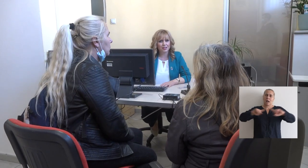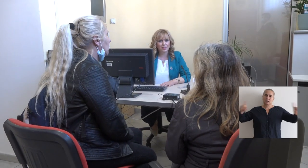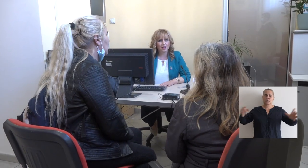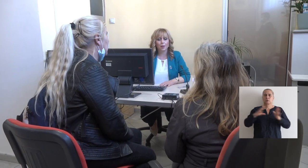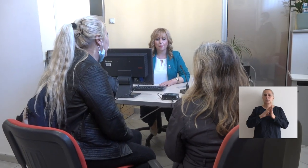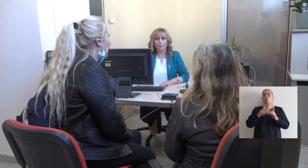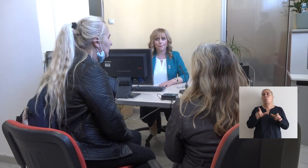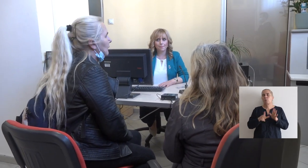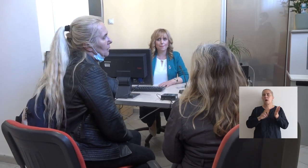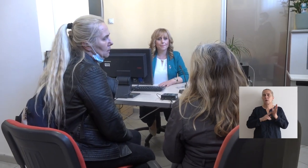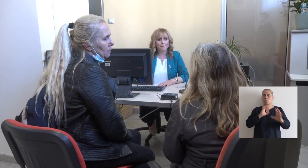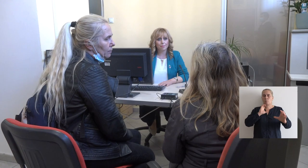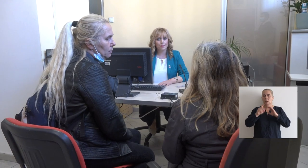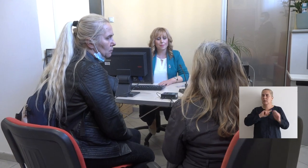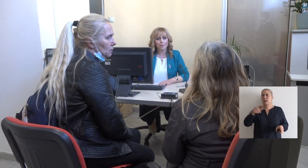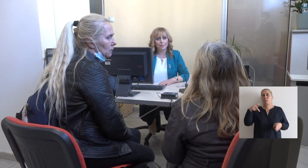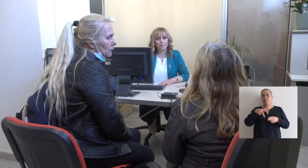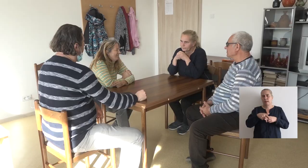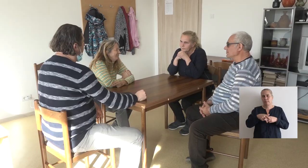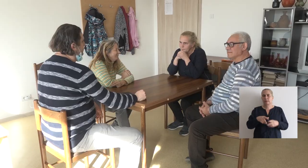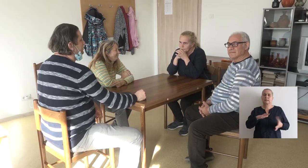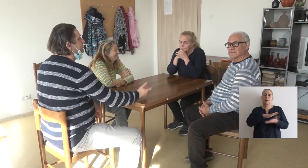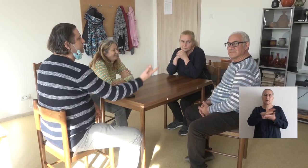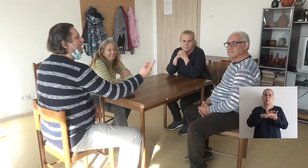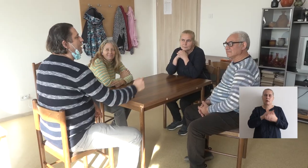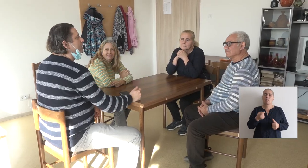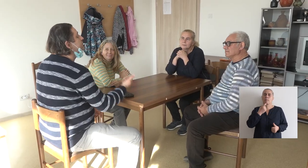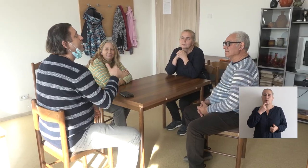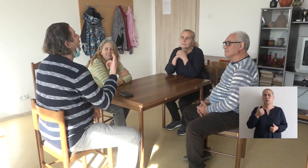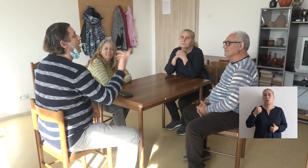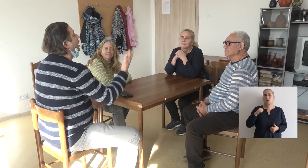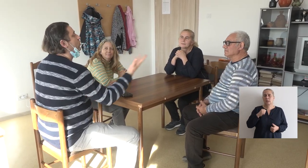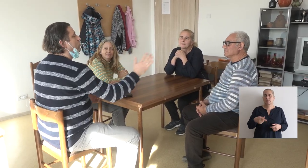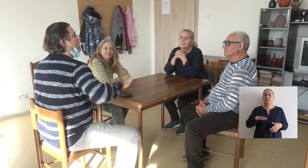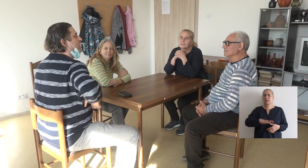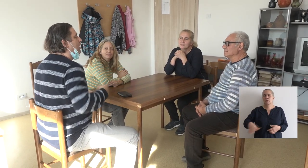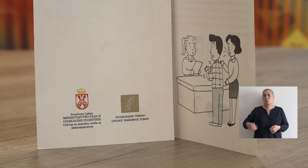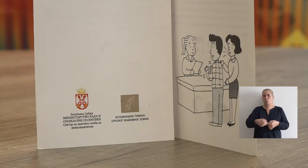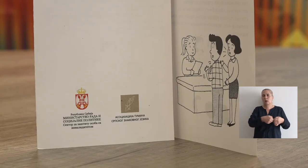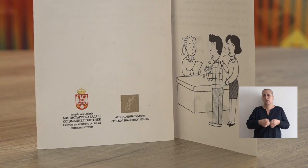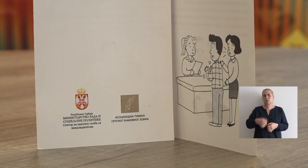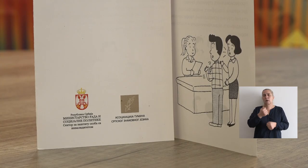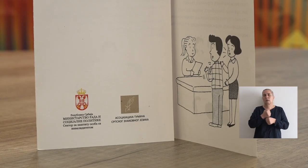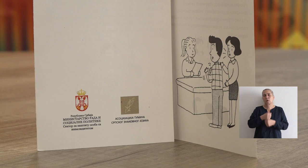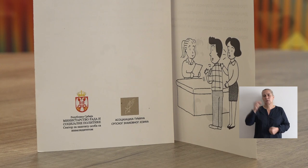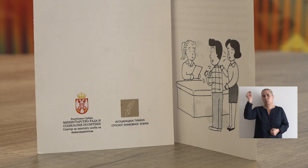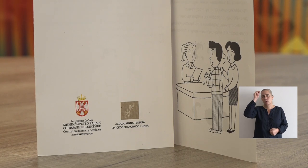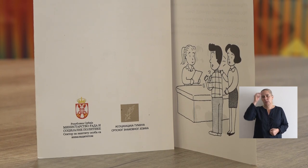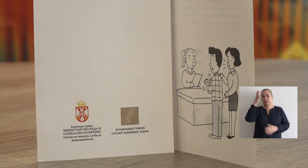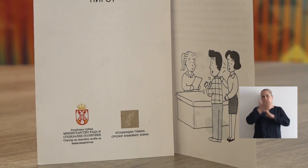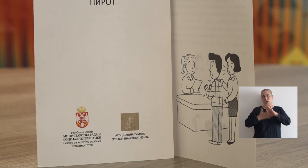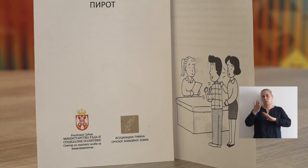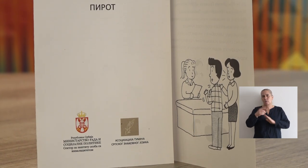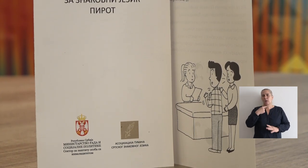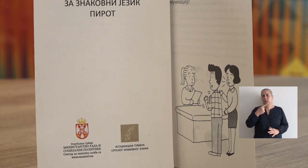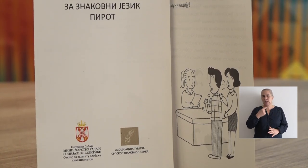Različitost u načinu komunikacije nije prepreka da se razgovara. U pirotu se godinama za decu organizuju i radionice učenja